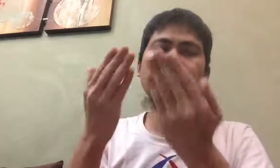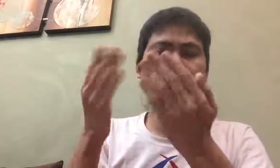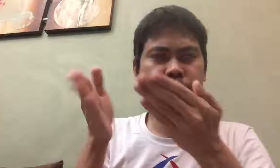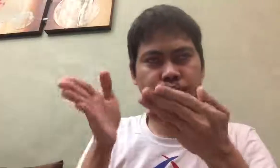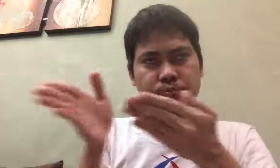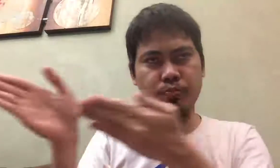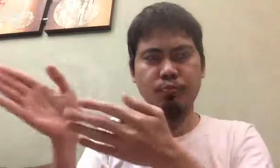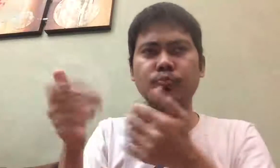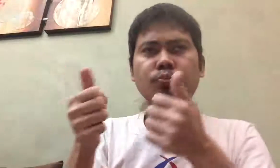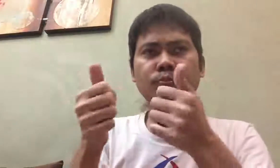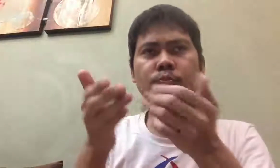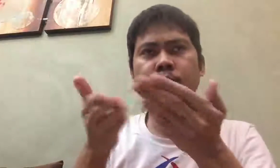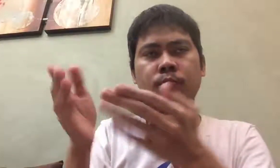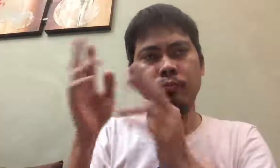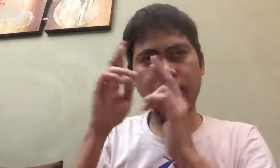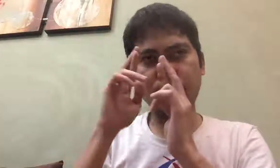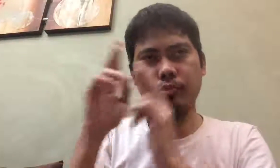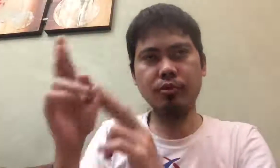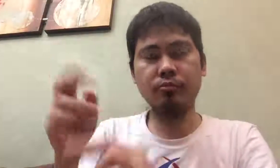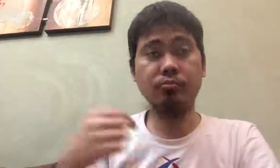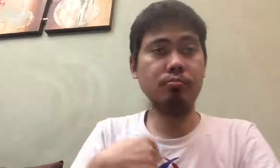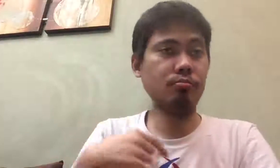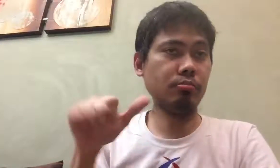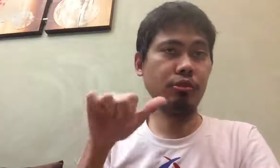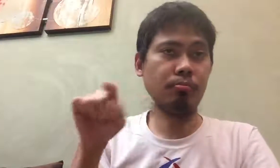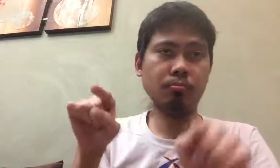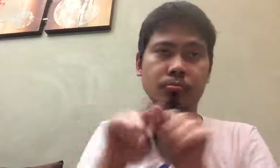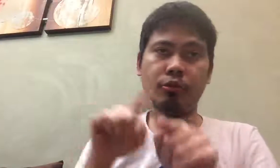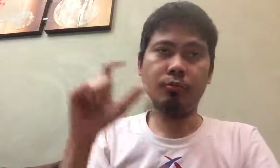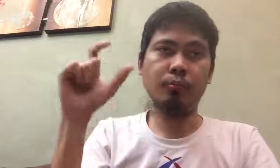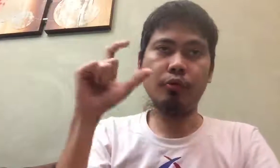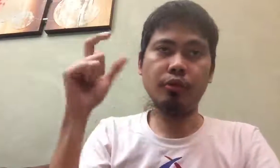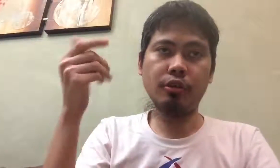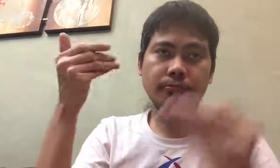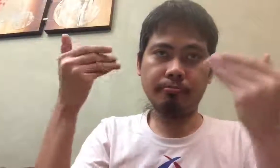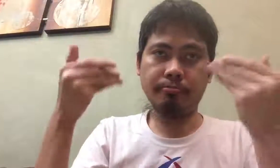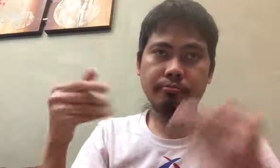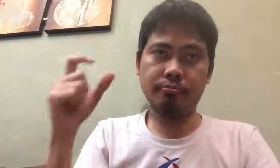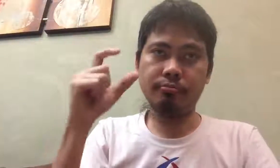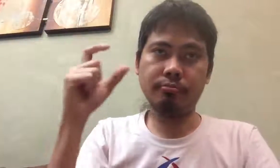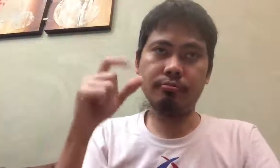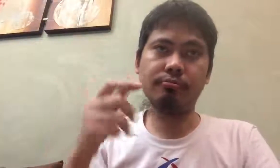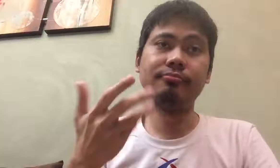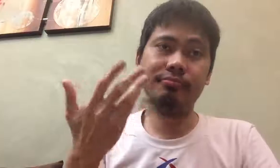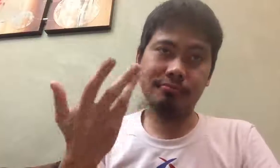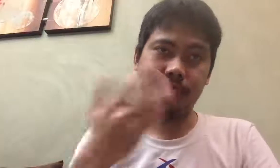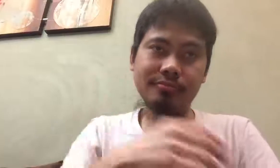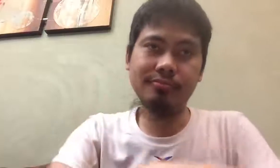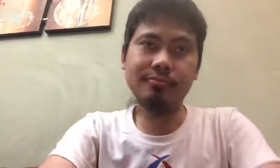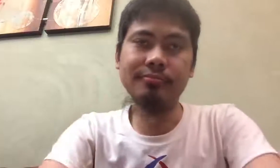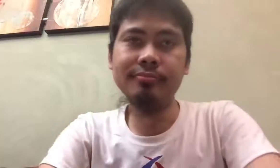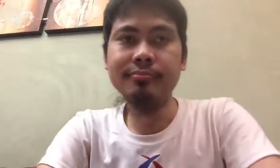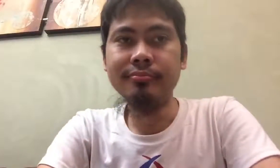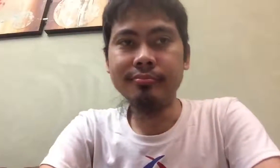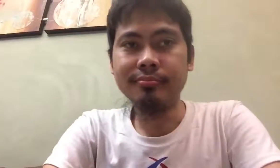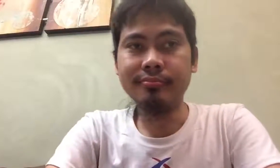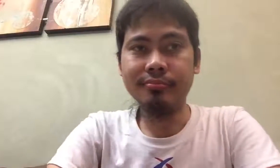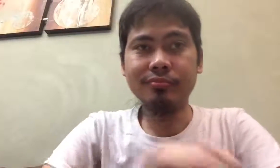Sa may antiki Dito nga sa aming likuran sa may bahagi pa rin ng northbound lane